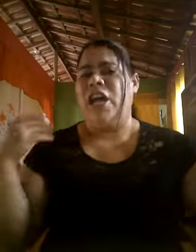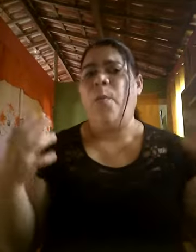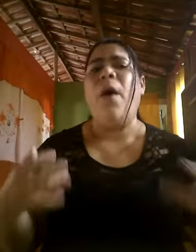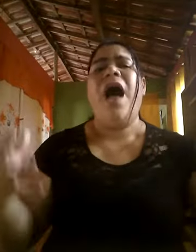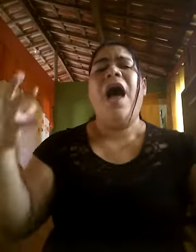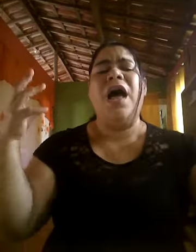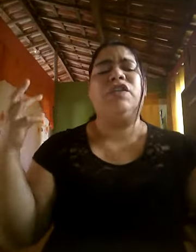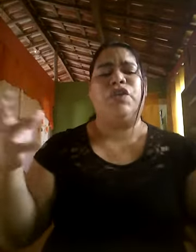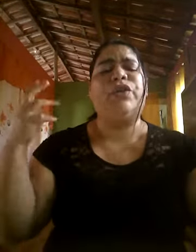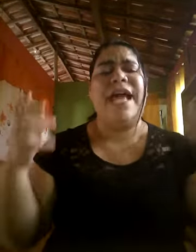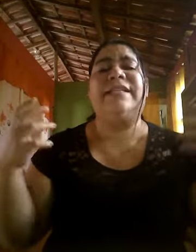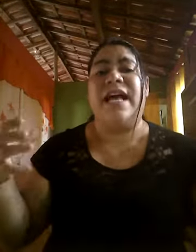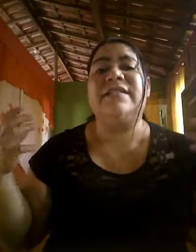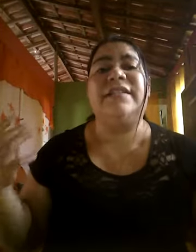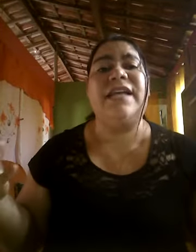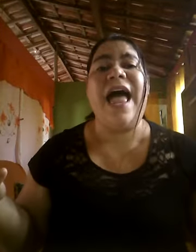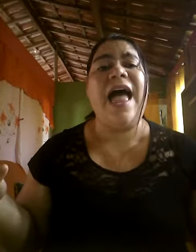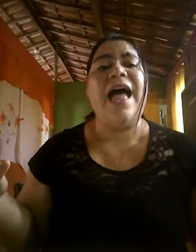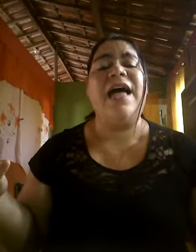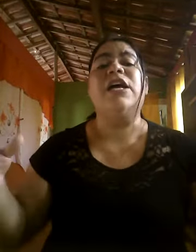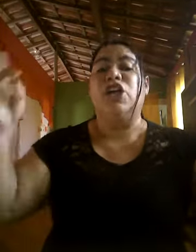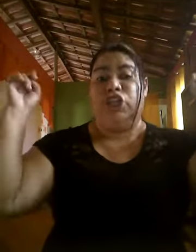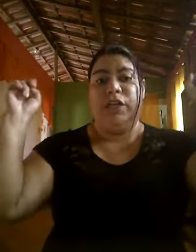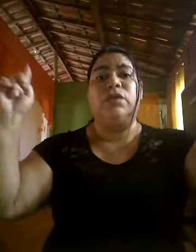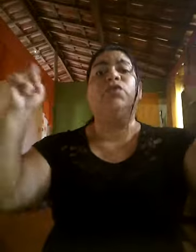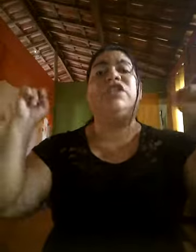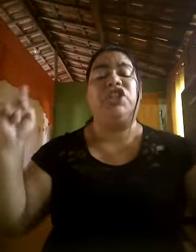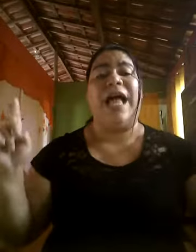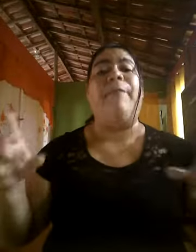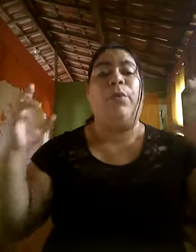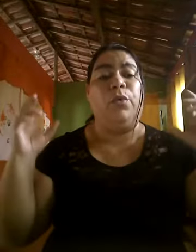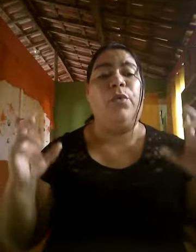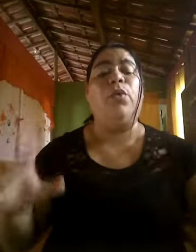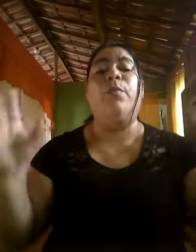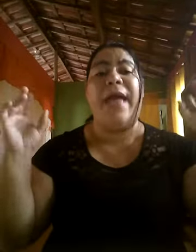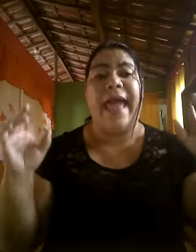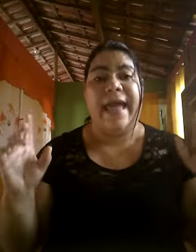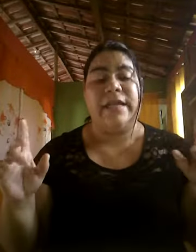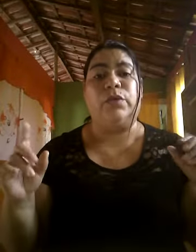eu posso descansar, Jesus está por perto.